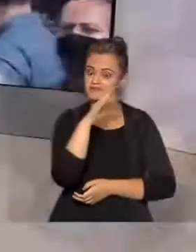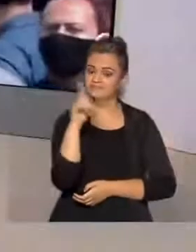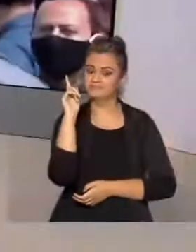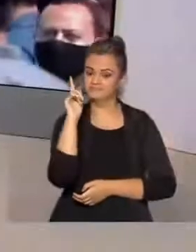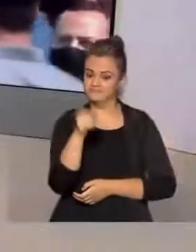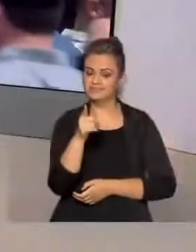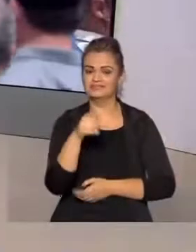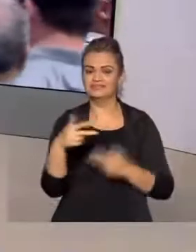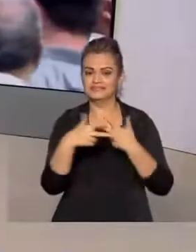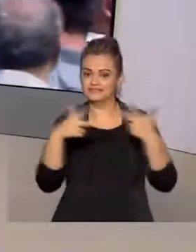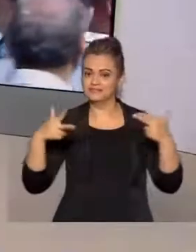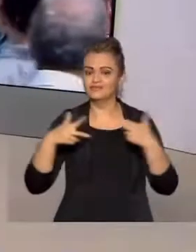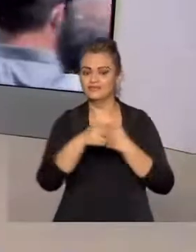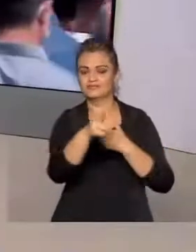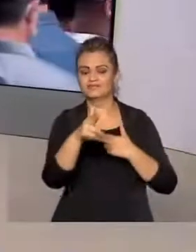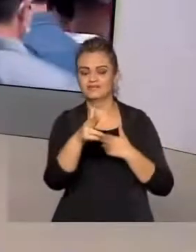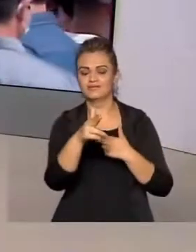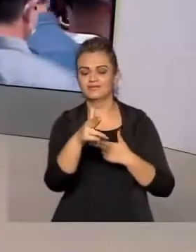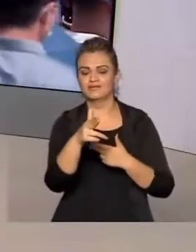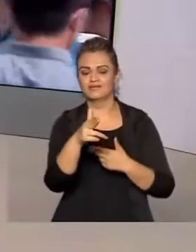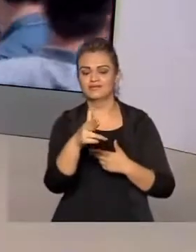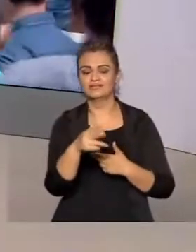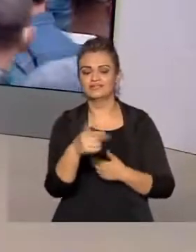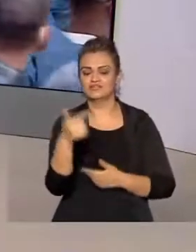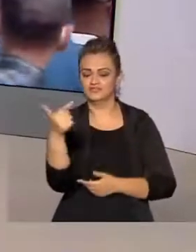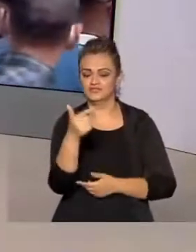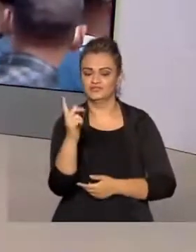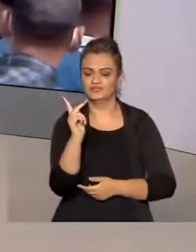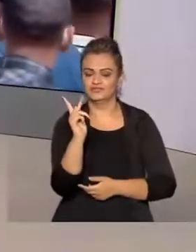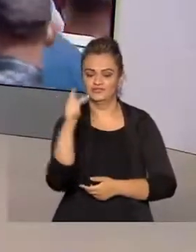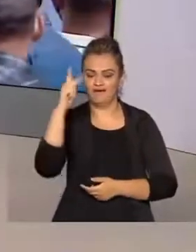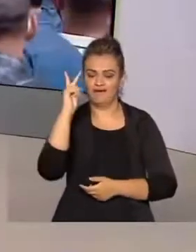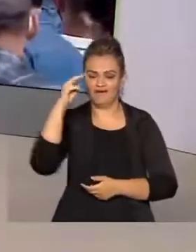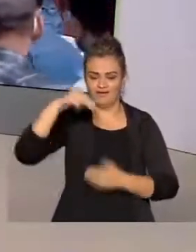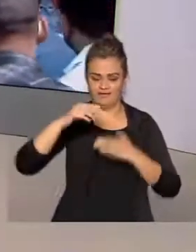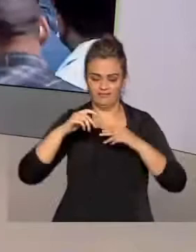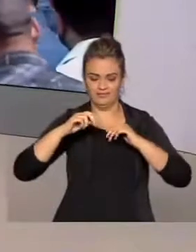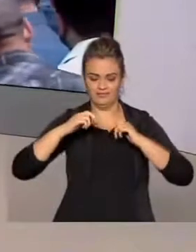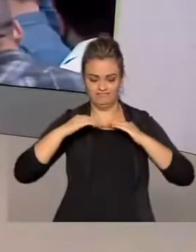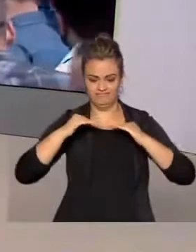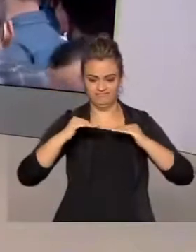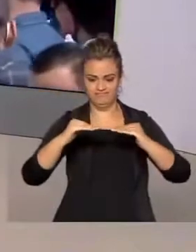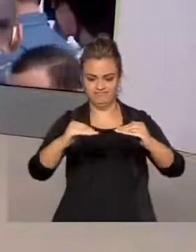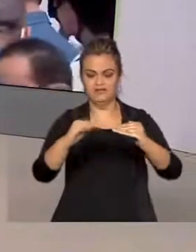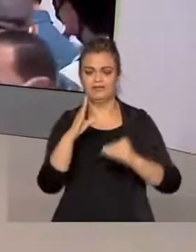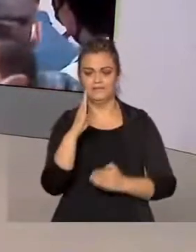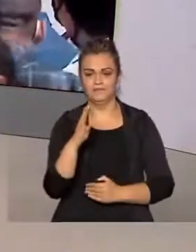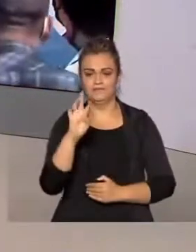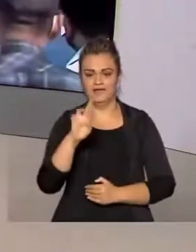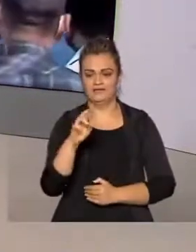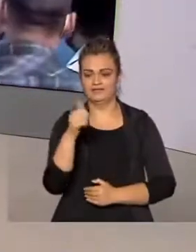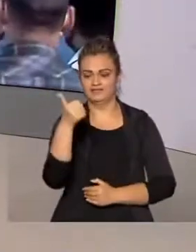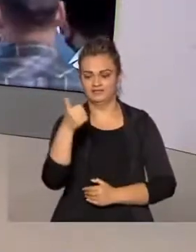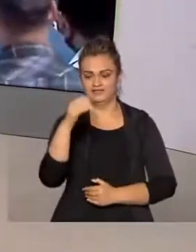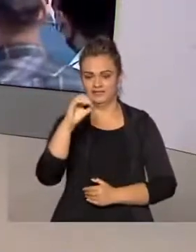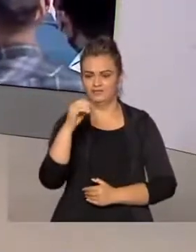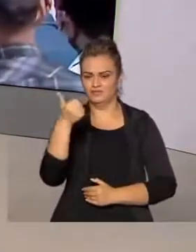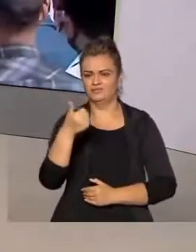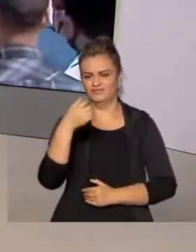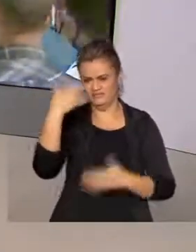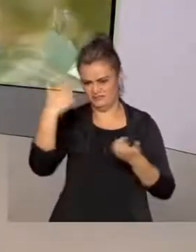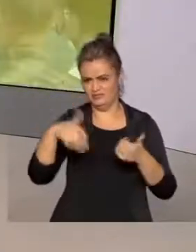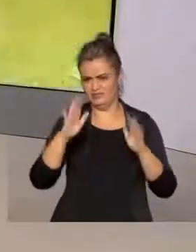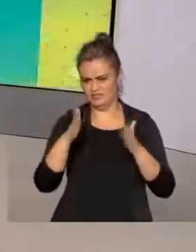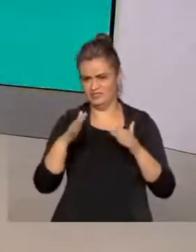na inauguração aí desses 22 quilômetros de rodovia duplicada na BR-101 como eu já disse um dos